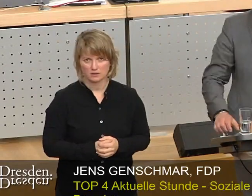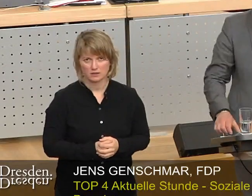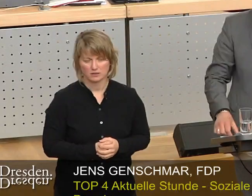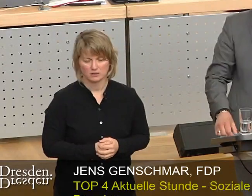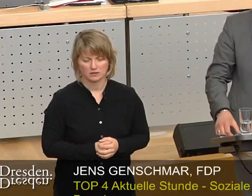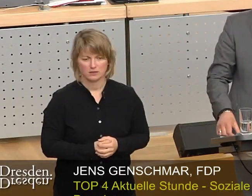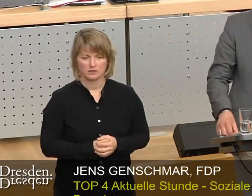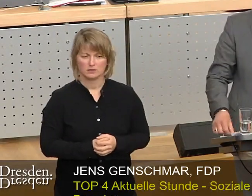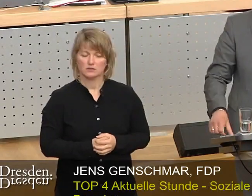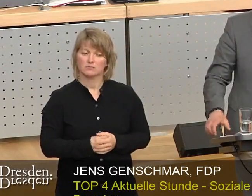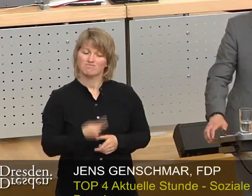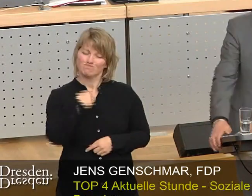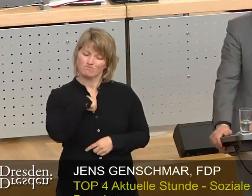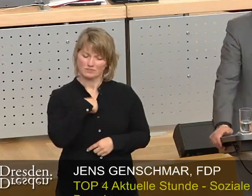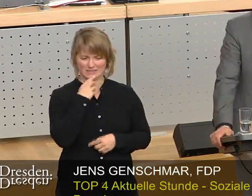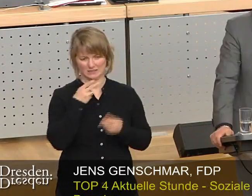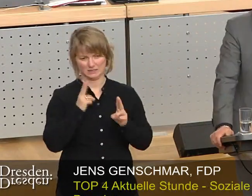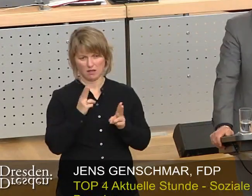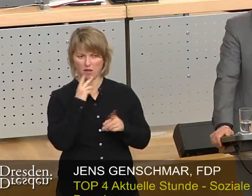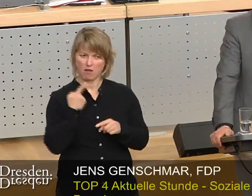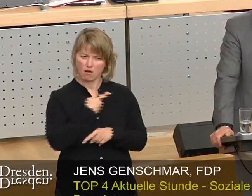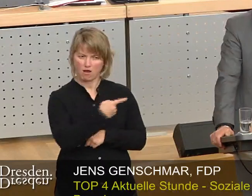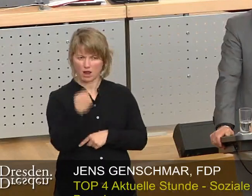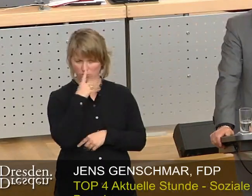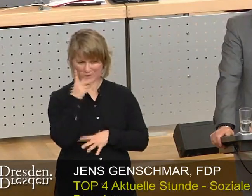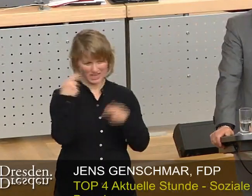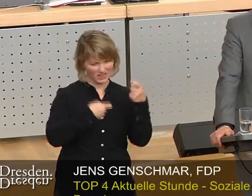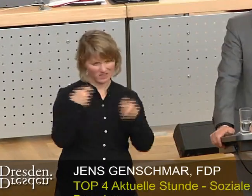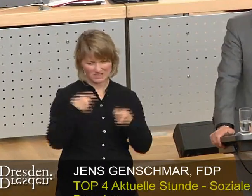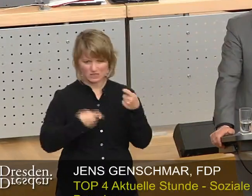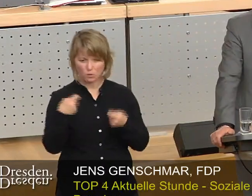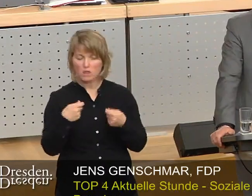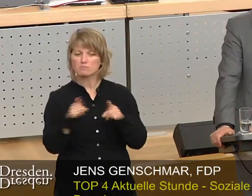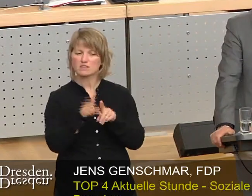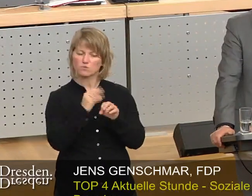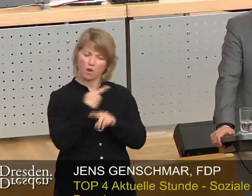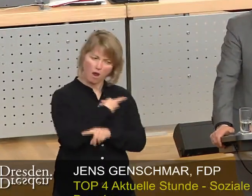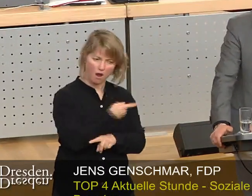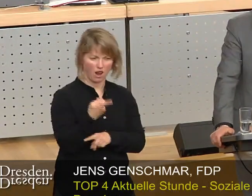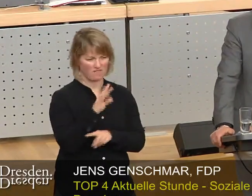Hier sind wir davon überzeugt, dass diese Investitionen für alle Wohnungsnutzer